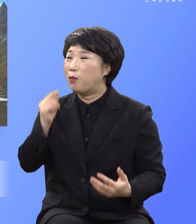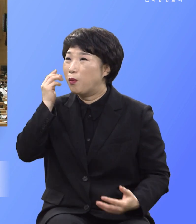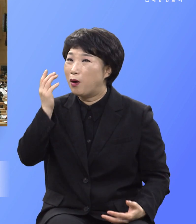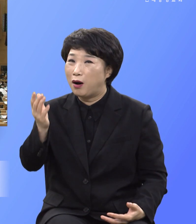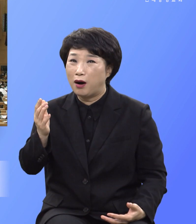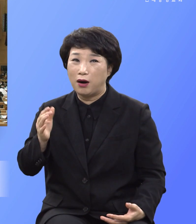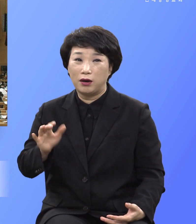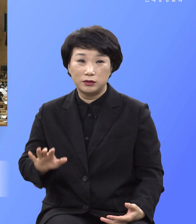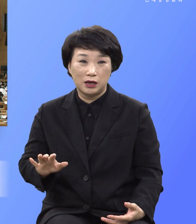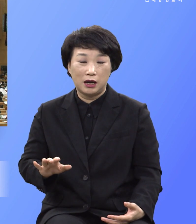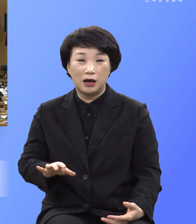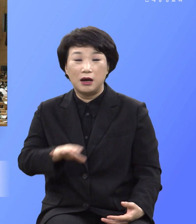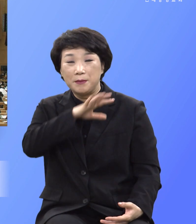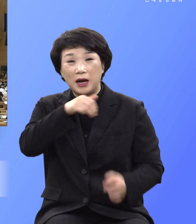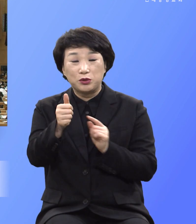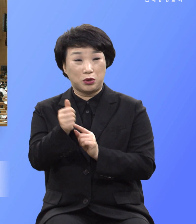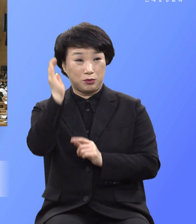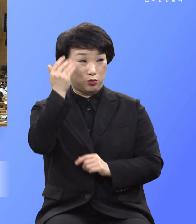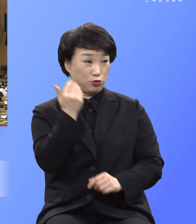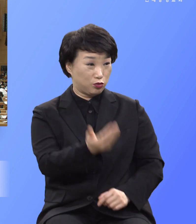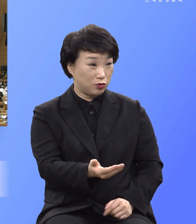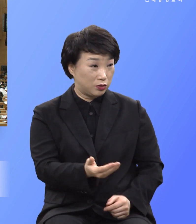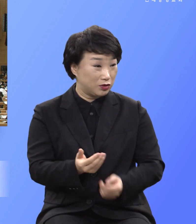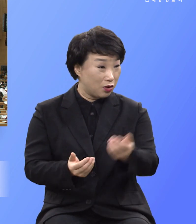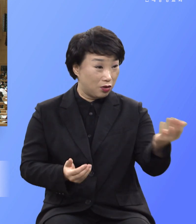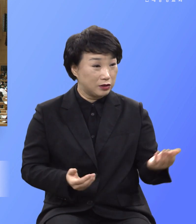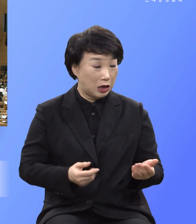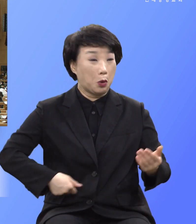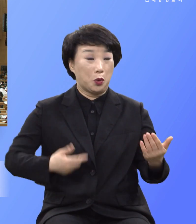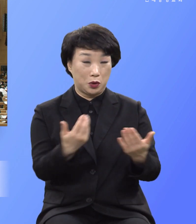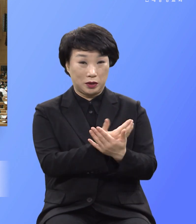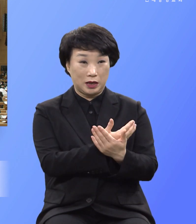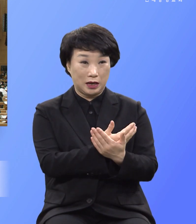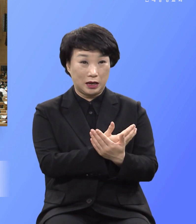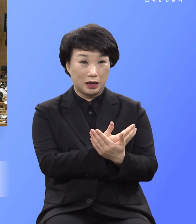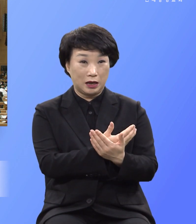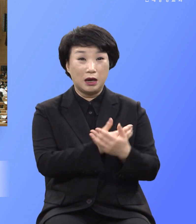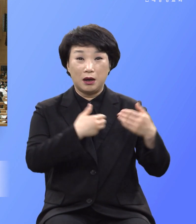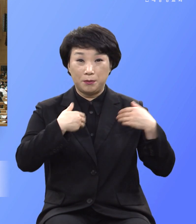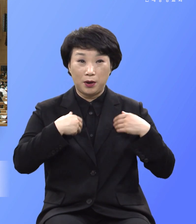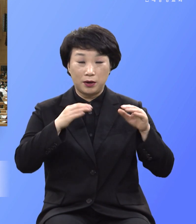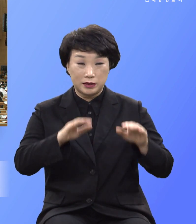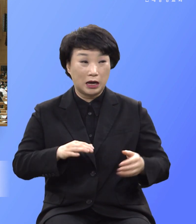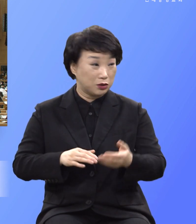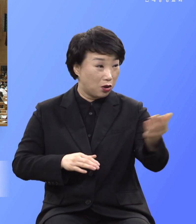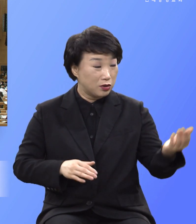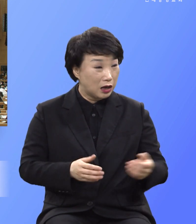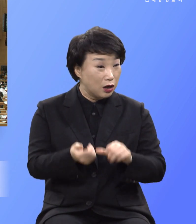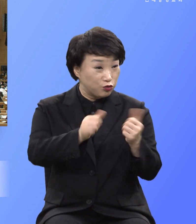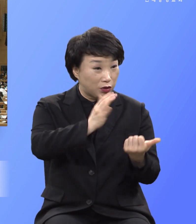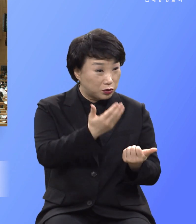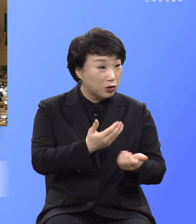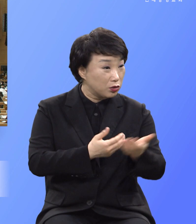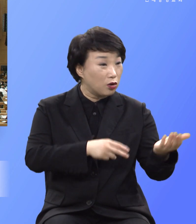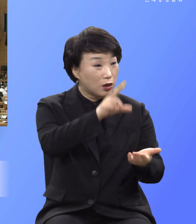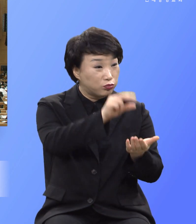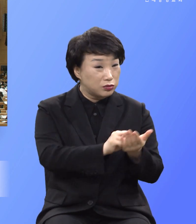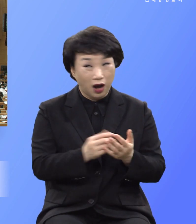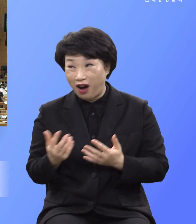베드로가 가로돼 너희가 회개하여 너희가 죽게 된 문제를 어찌 앓고